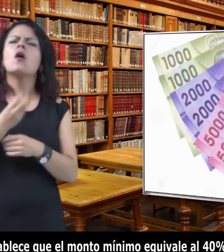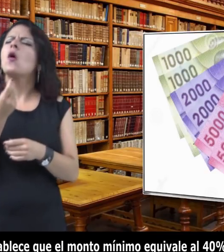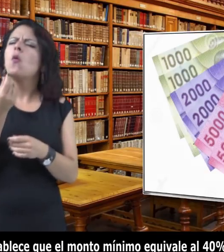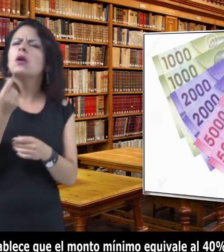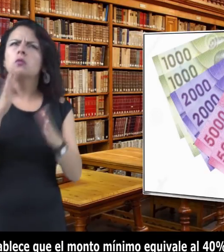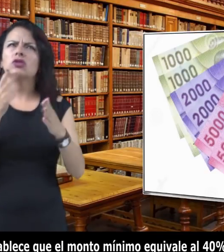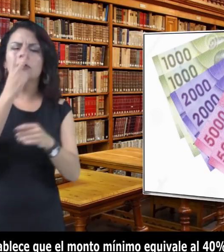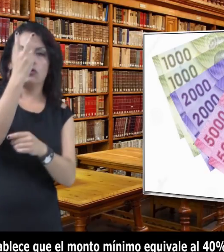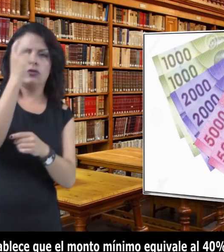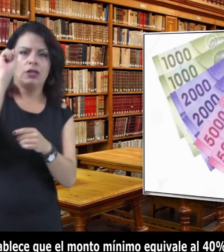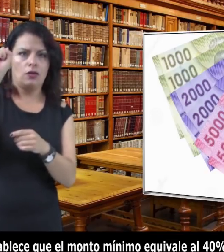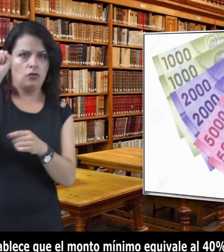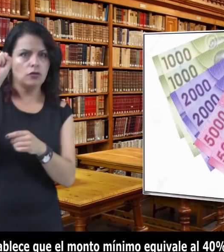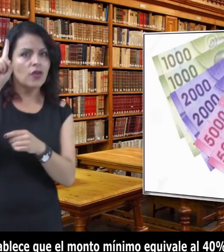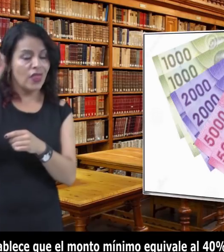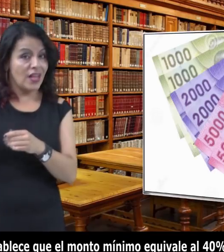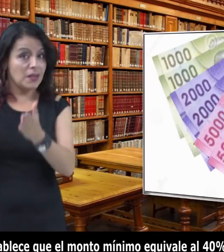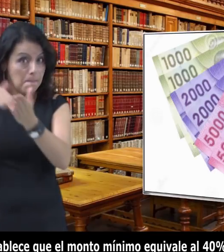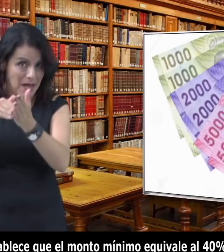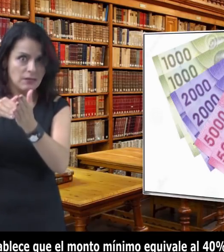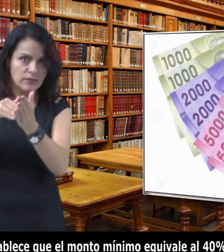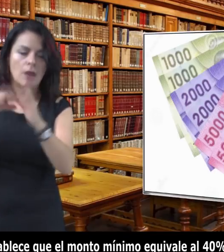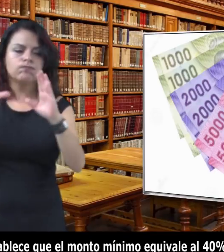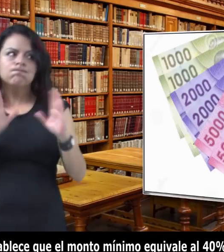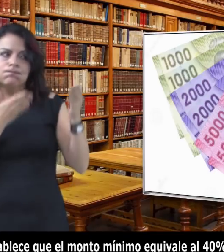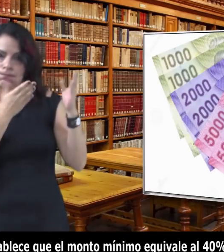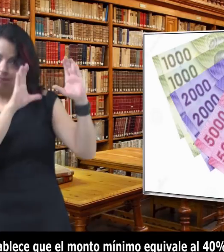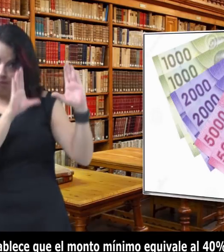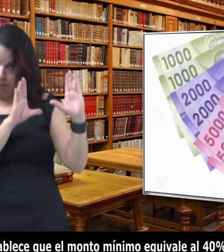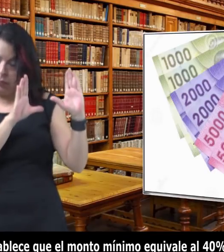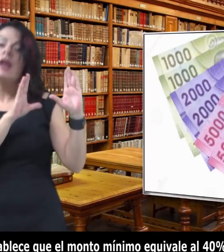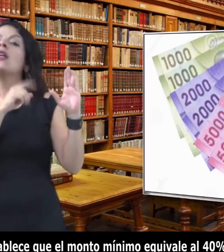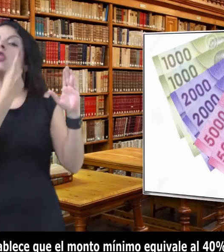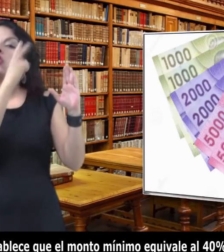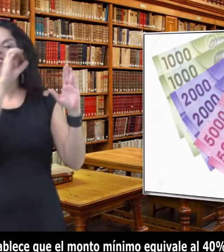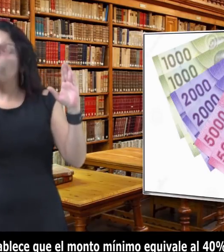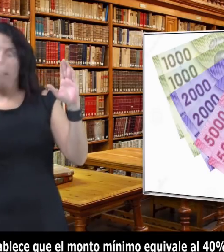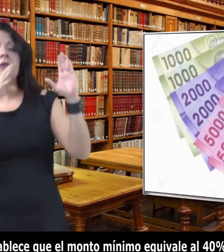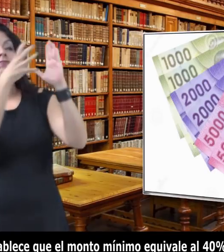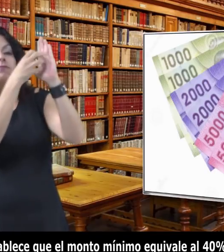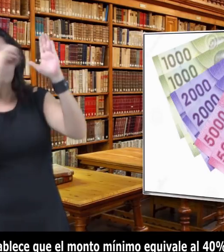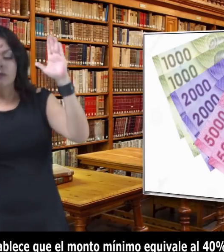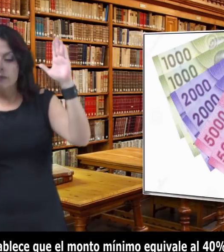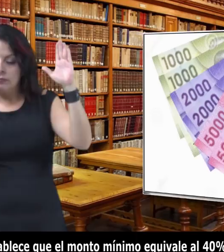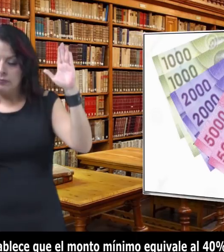210.000 pesos, el 40% es el monto de pensión por un hijo, o sea, 84.000 pesos aproximadamente.